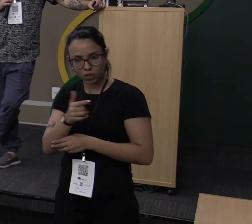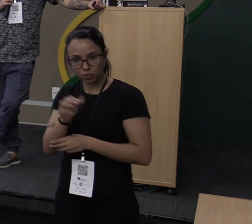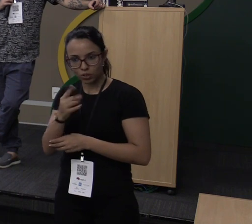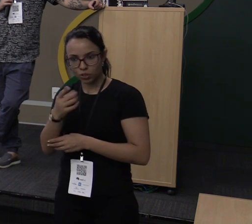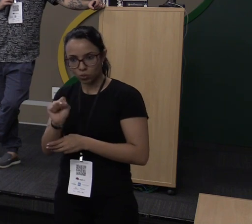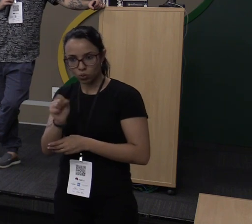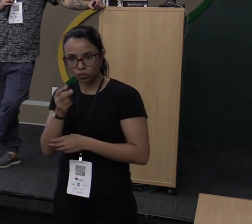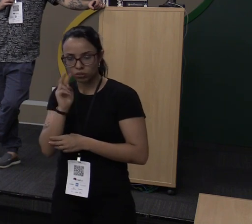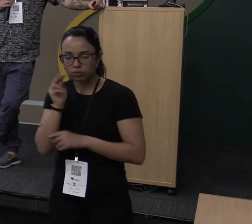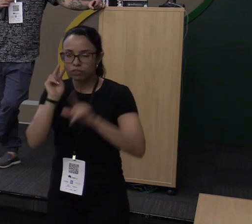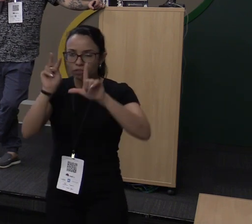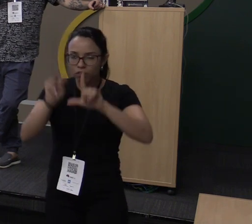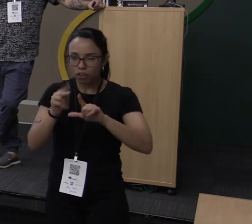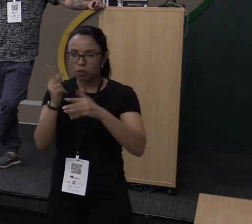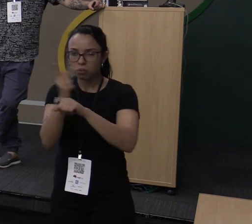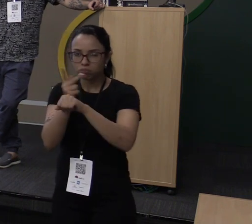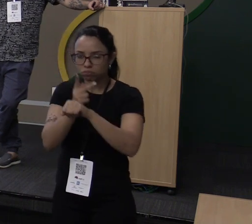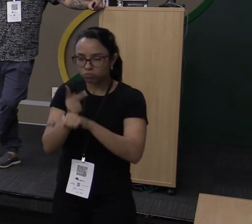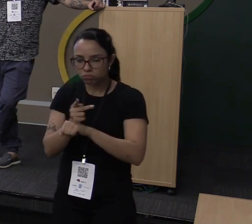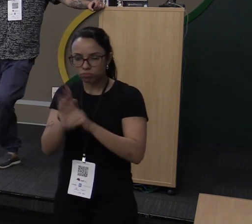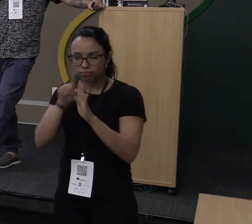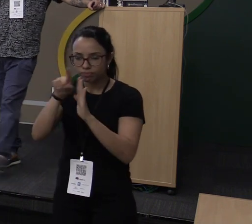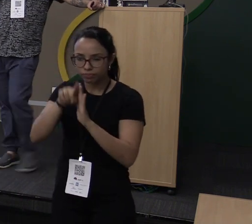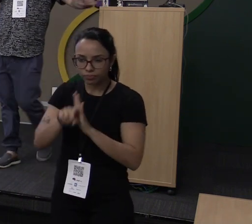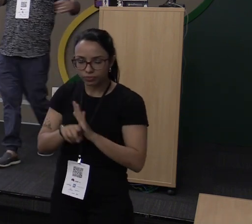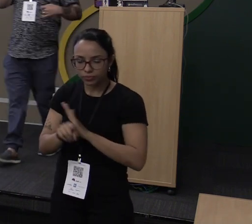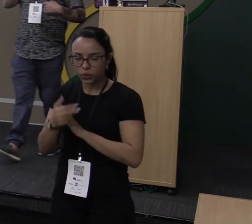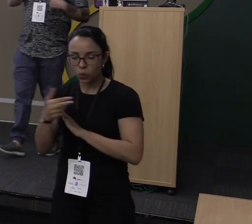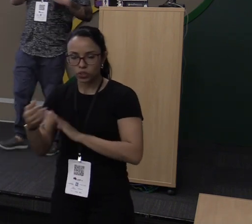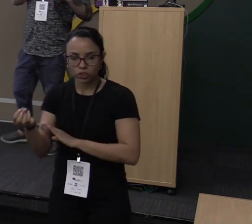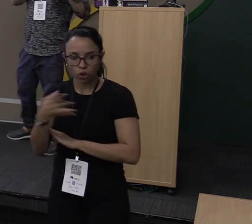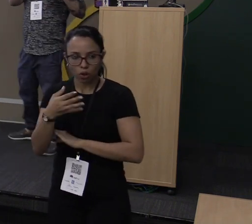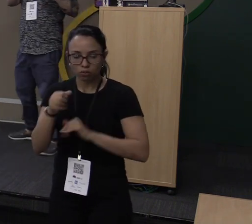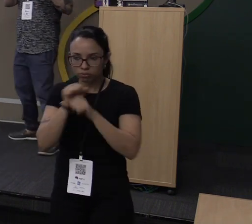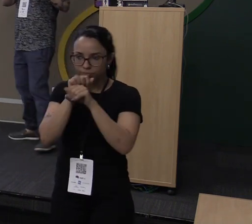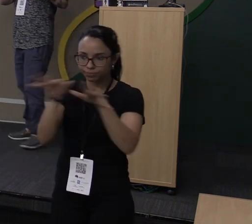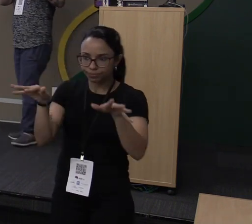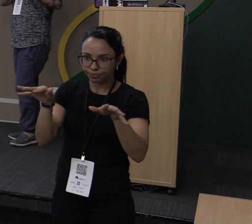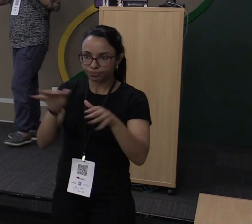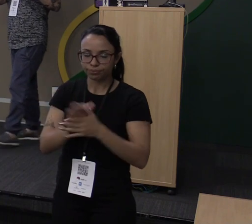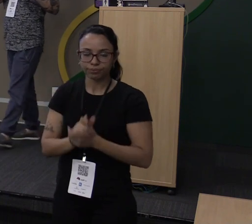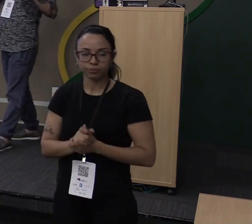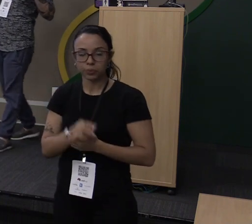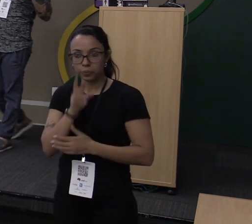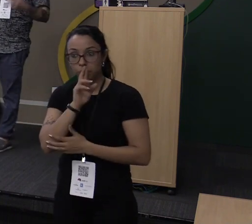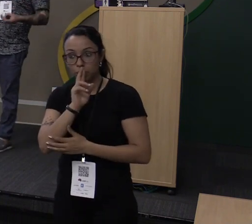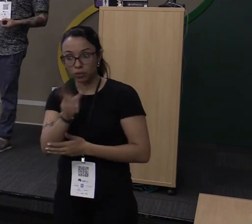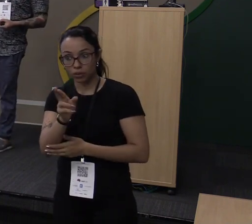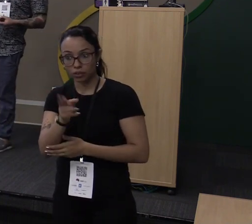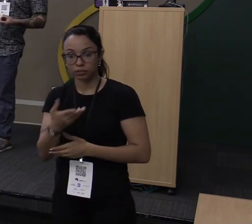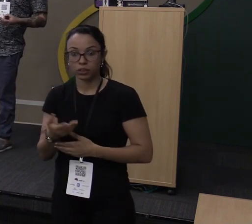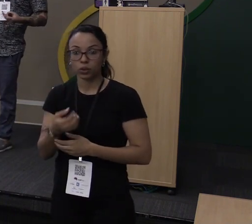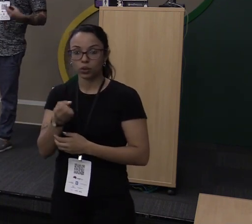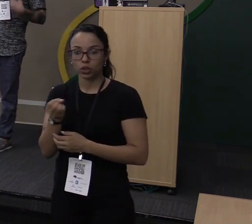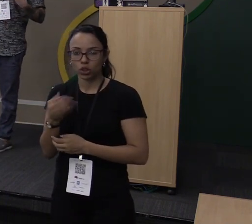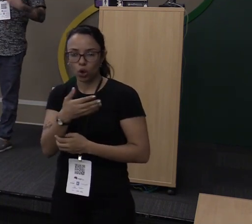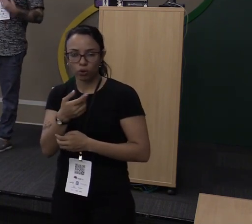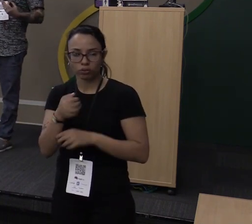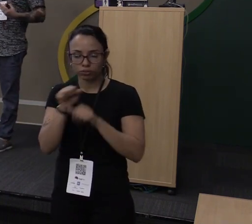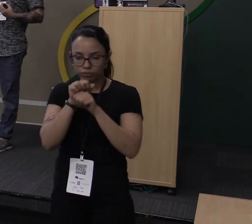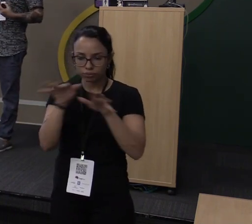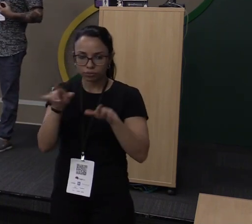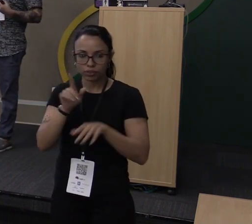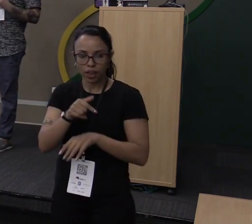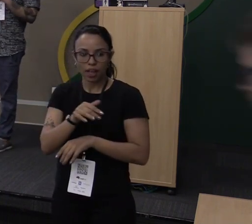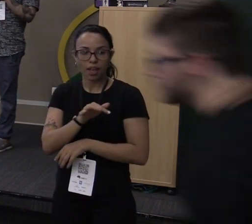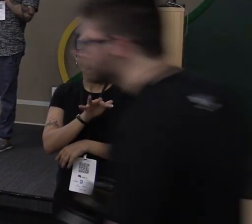legal, novidade que está para sair nessa daí. Assim, novidade que eu acho que é bem de uso geral é a parte de features, que é o Async